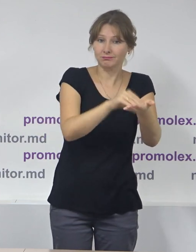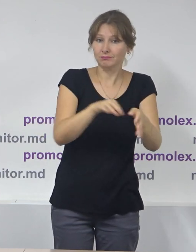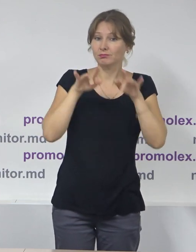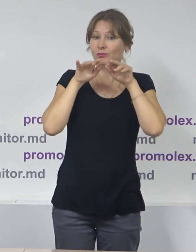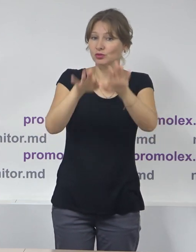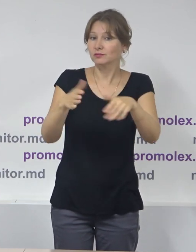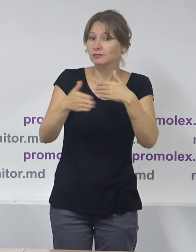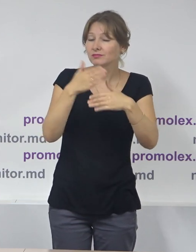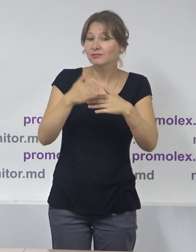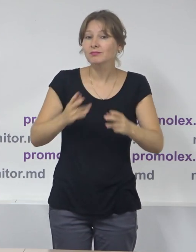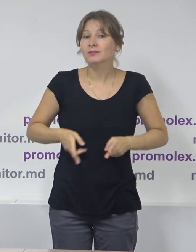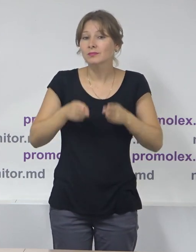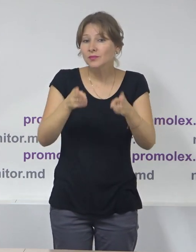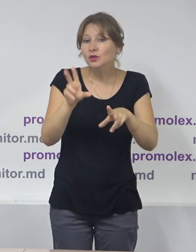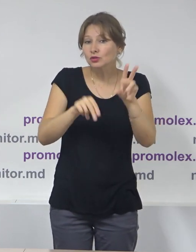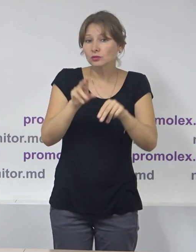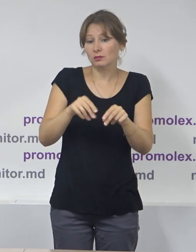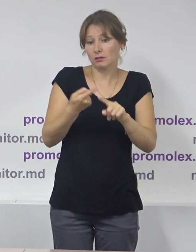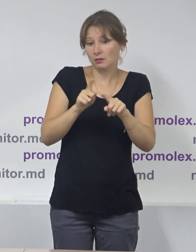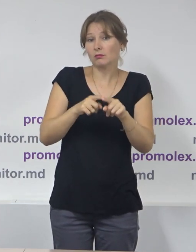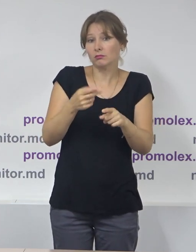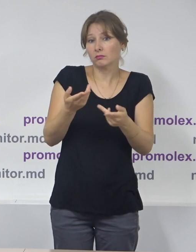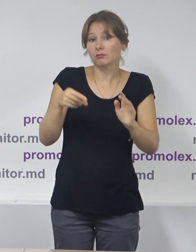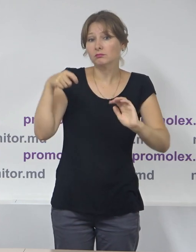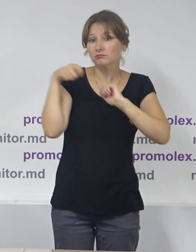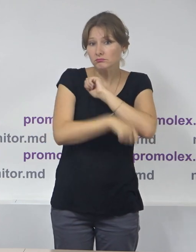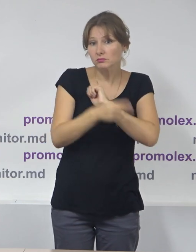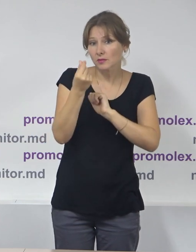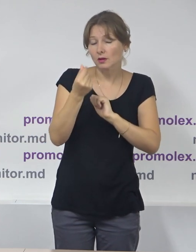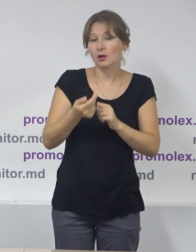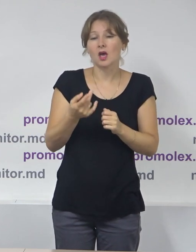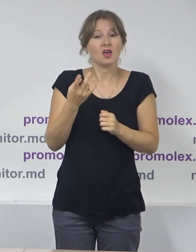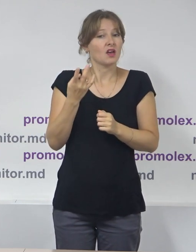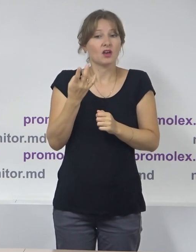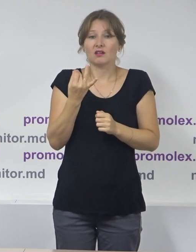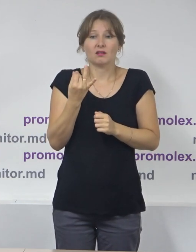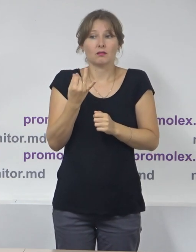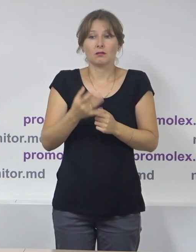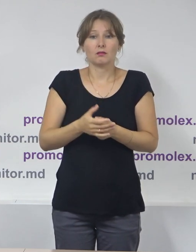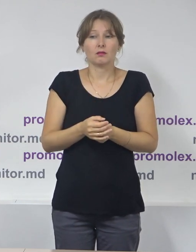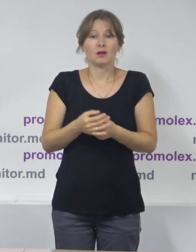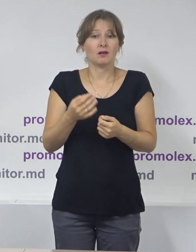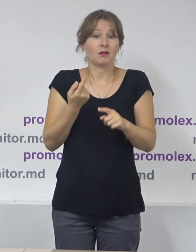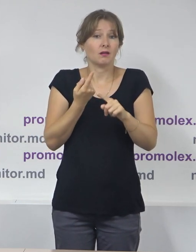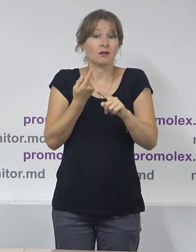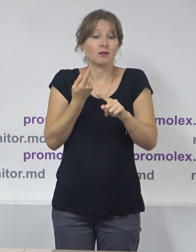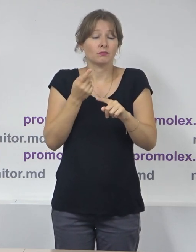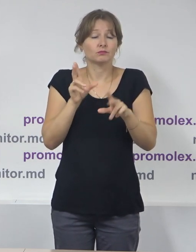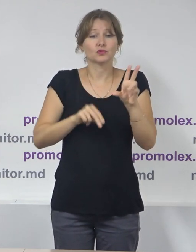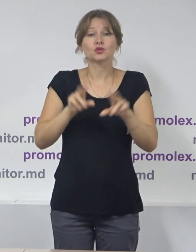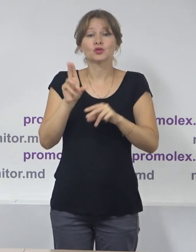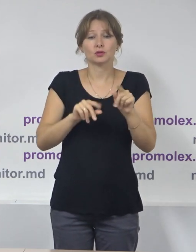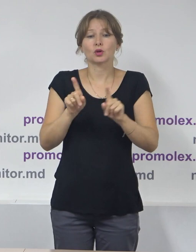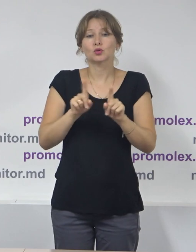penal. Corupirea legătorilor este o faptă de ordin penal și nu se pretează unui